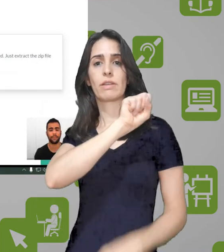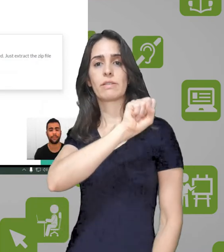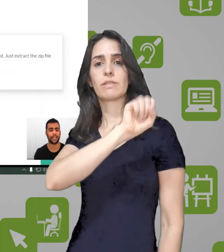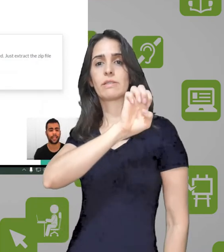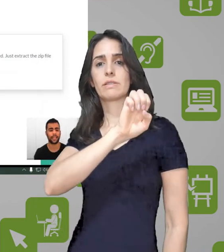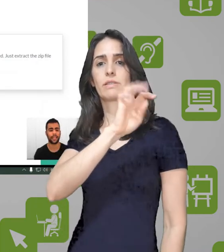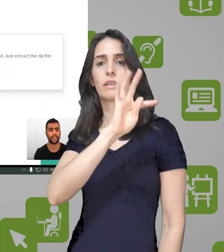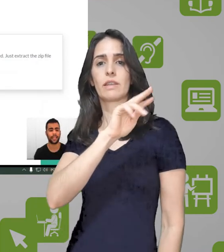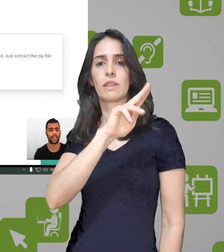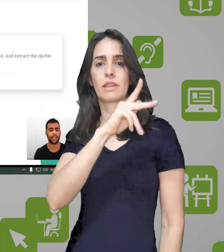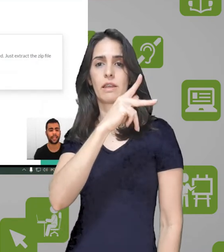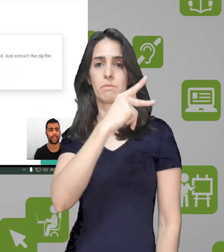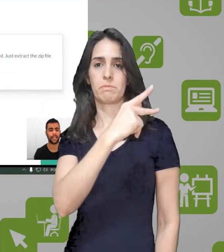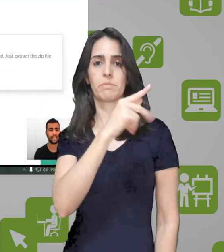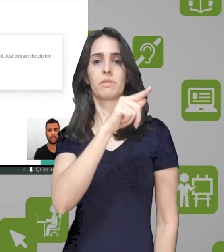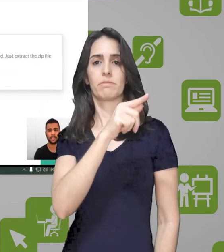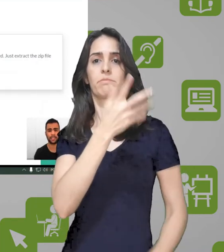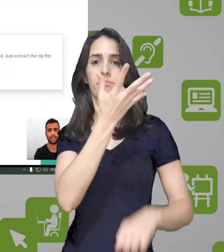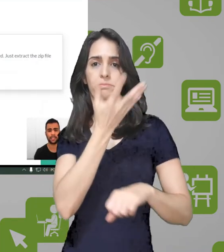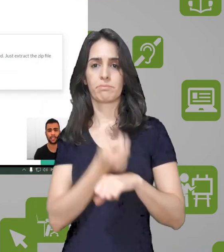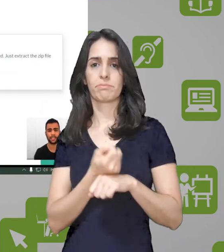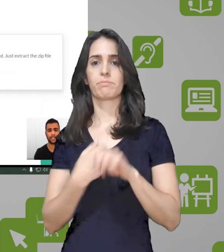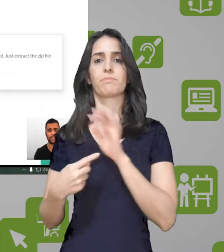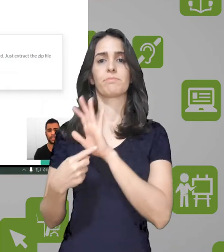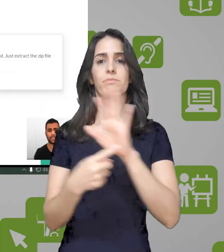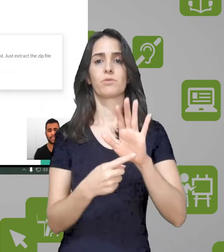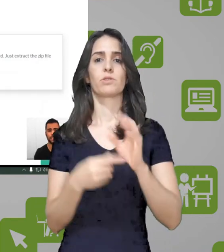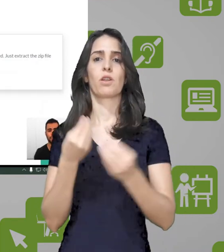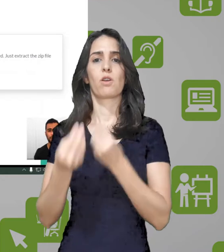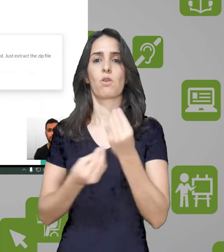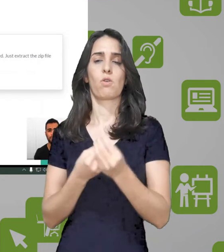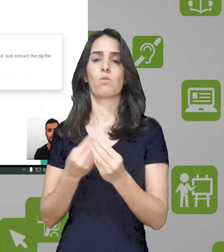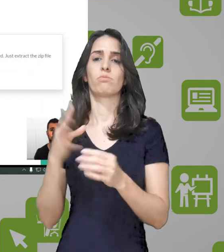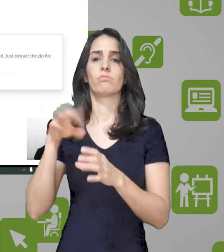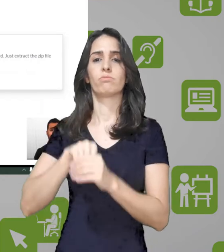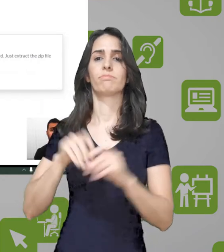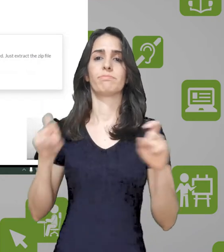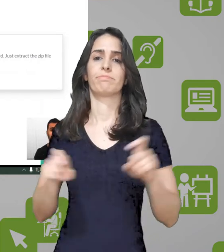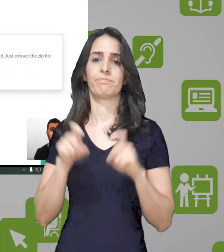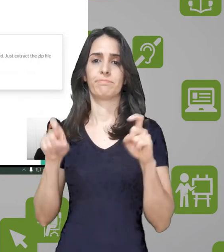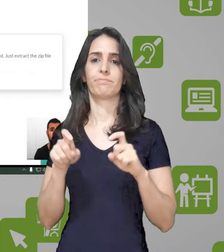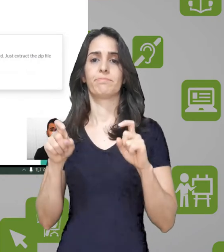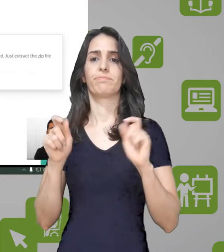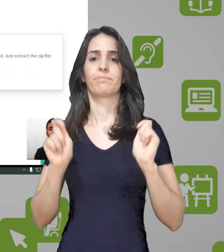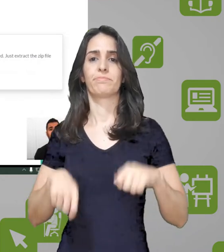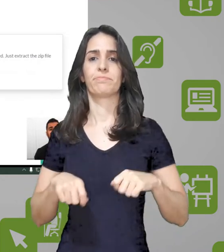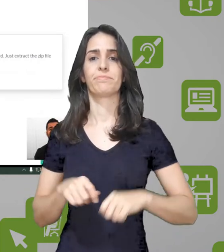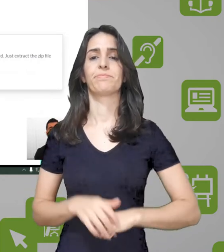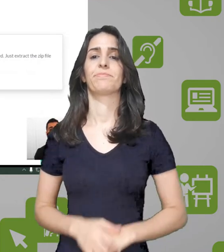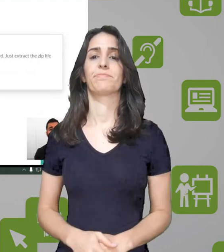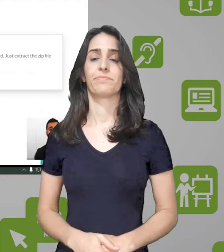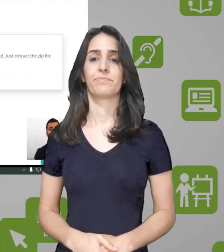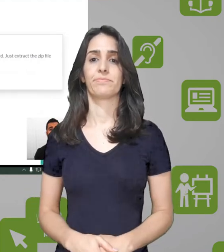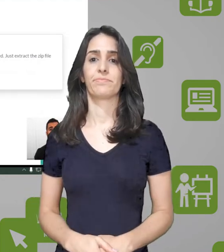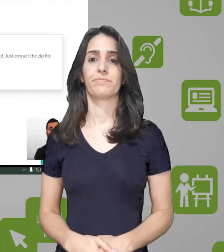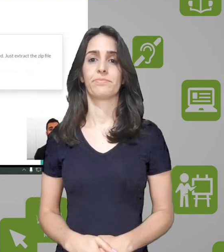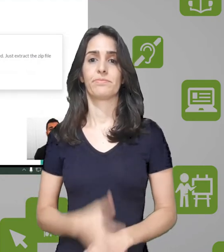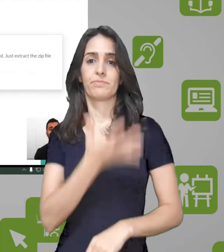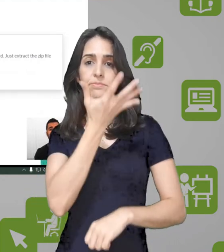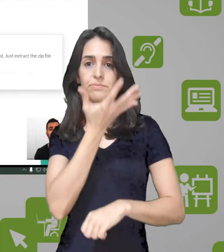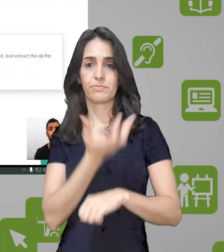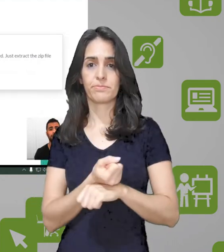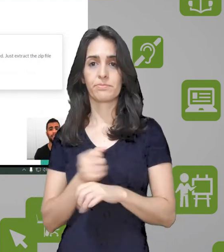vou realizar o download da opção Setup apenas para mostrar o funcionamento do programa instalado em um dispositivo.